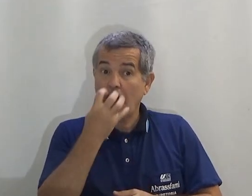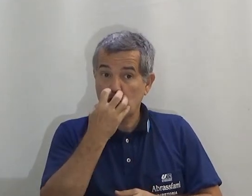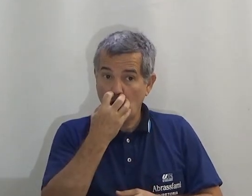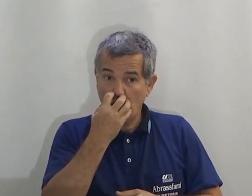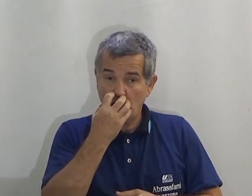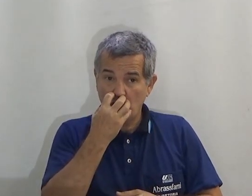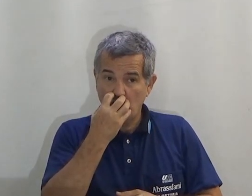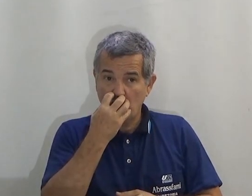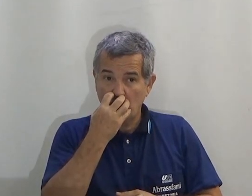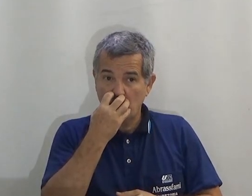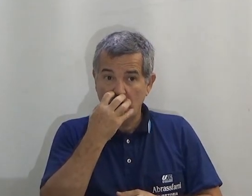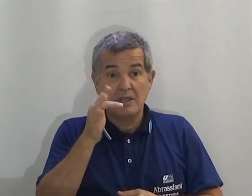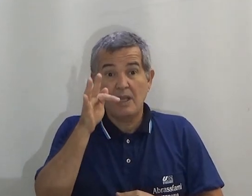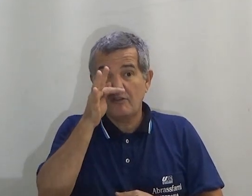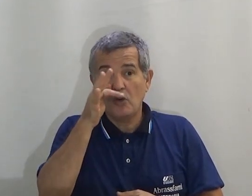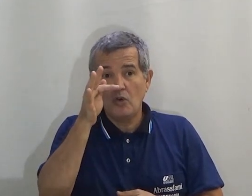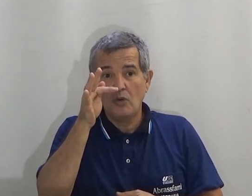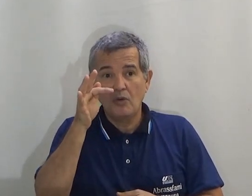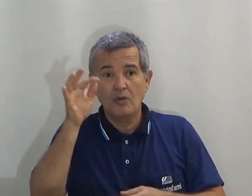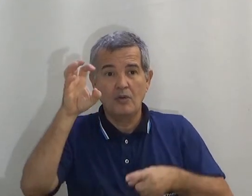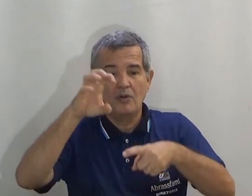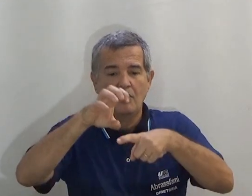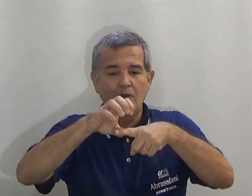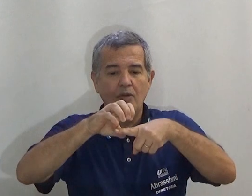O cachorro. Tem a flor.